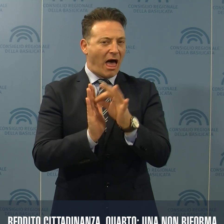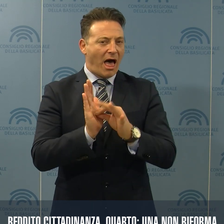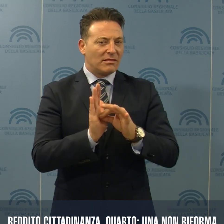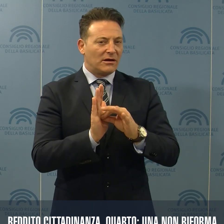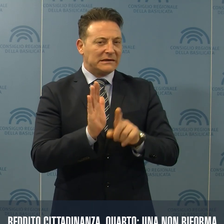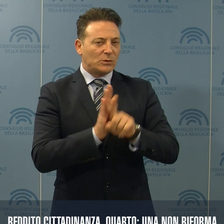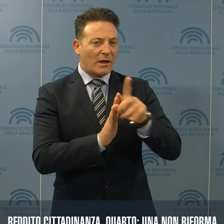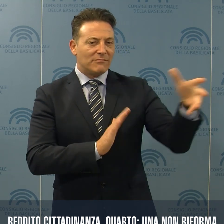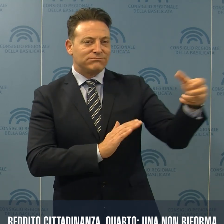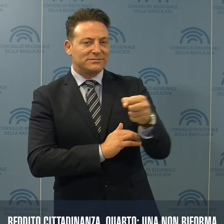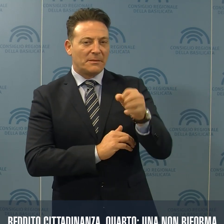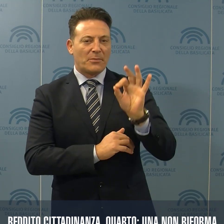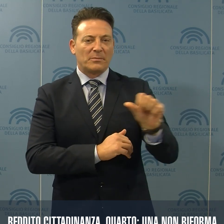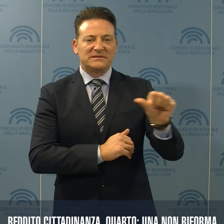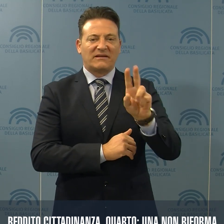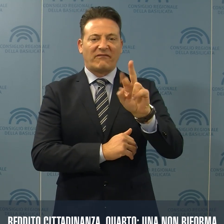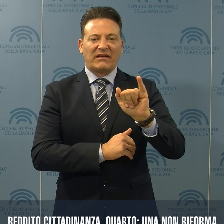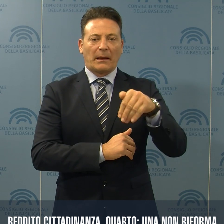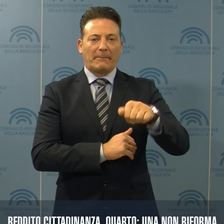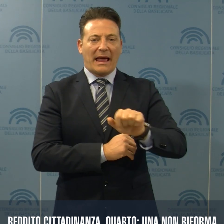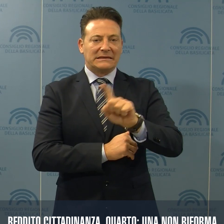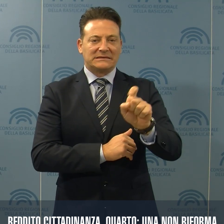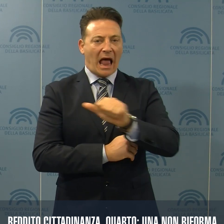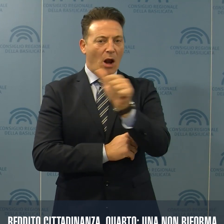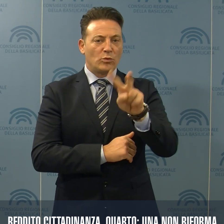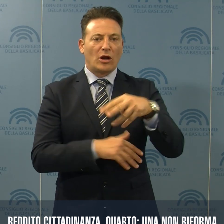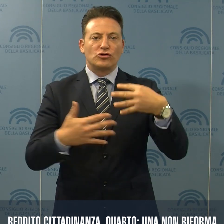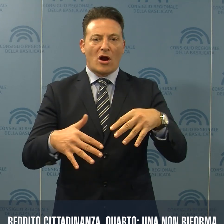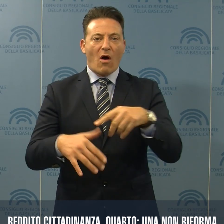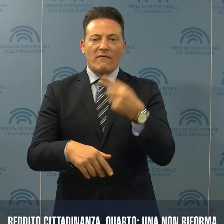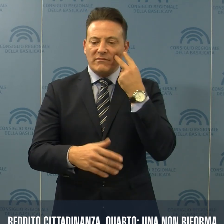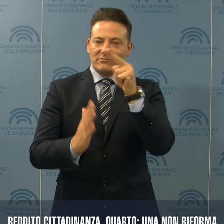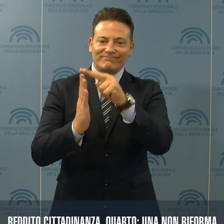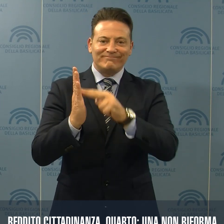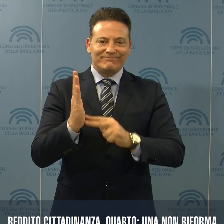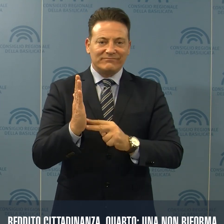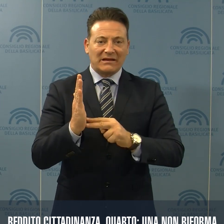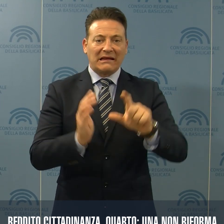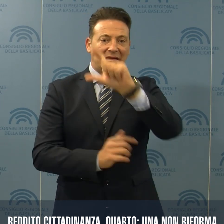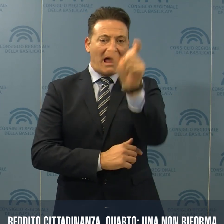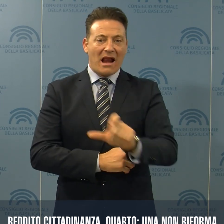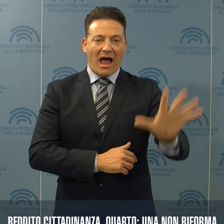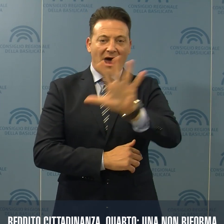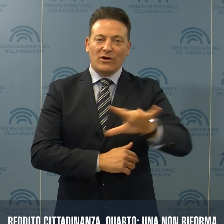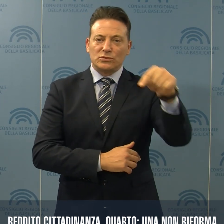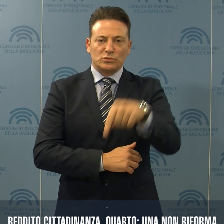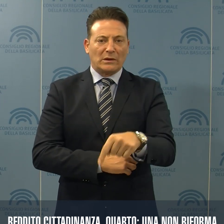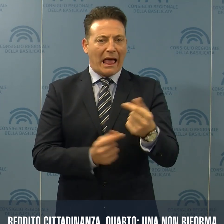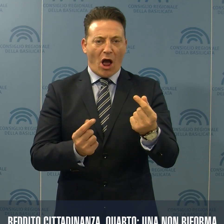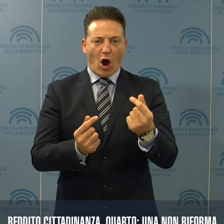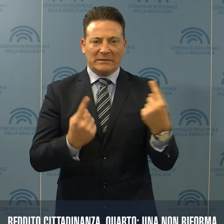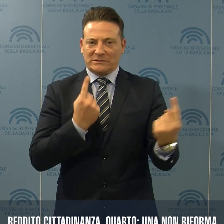forniti dal rapporto Svimez 2019 che rivelano per l'Italia meridionale una realtà